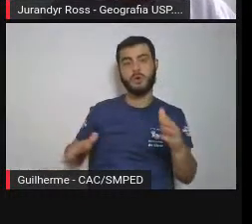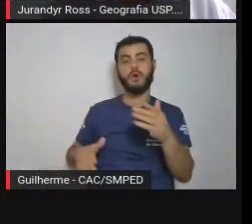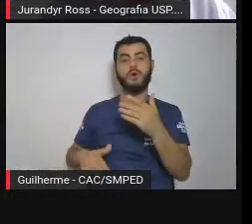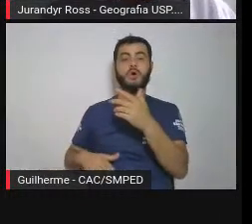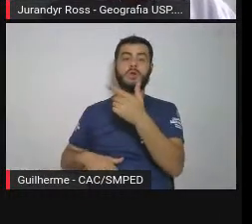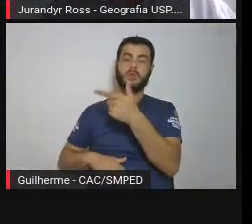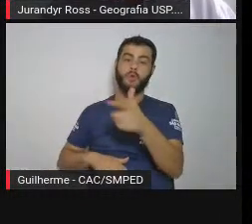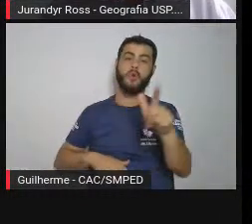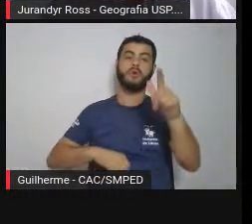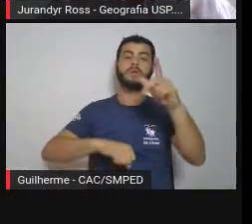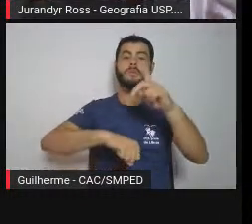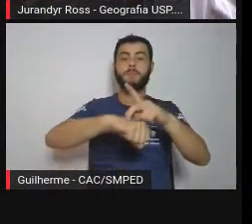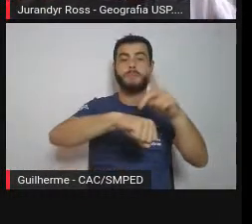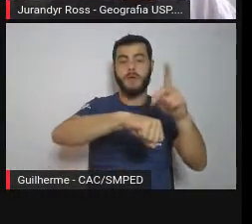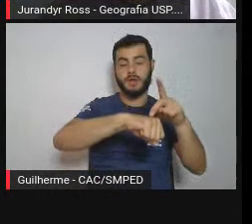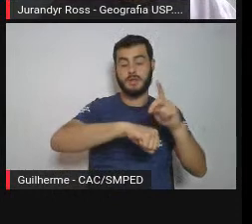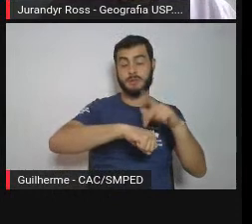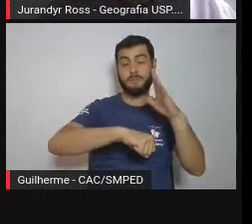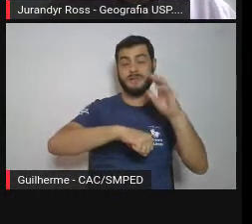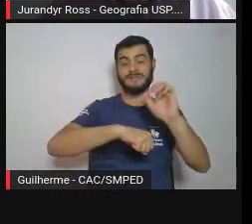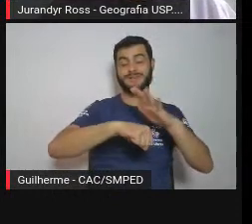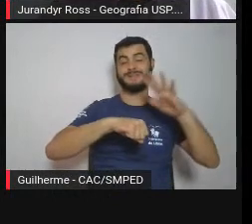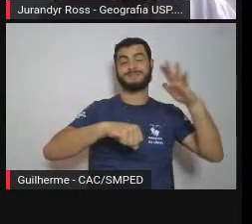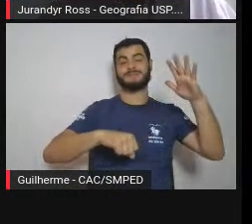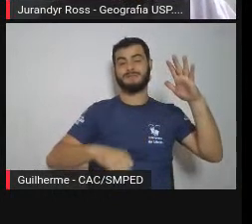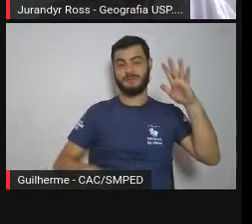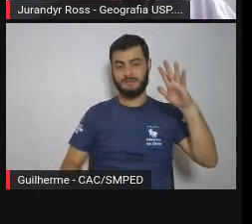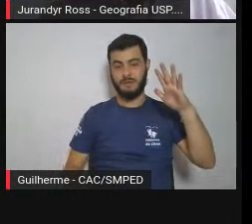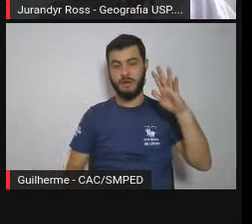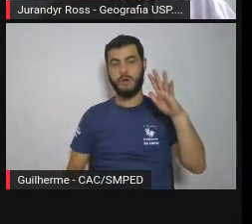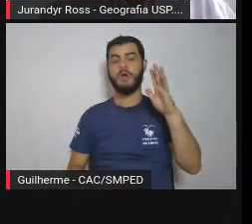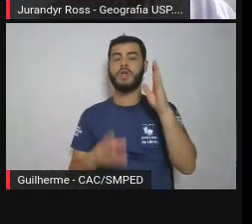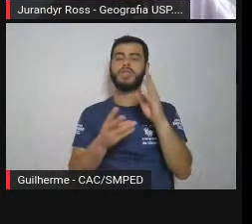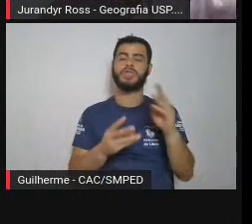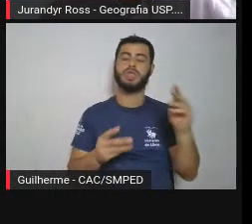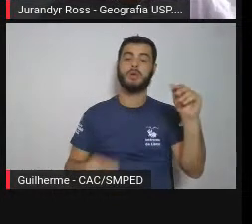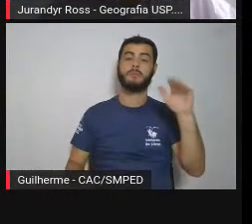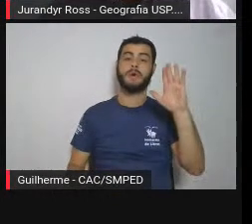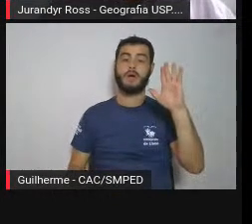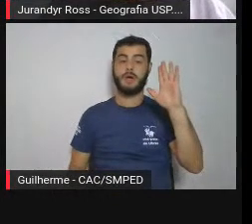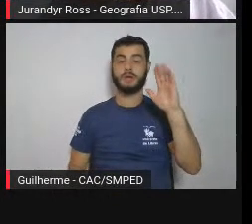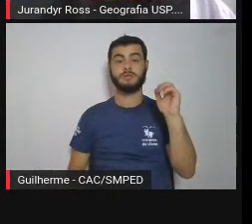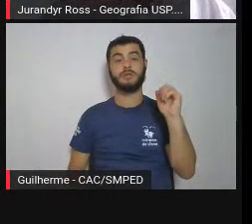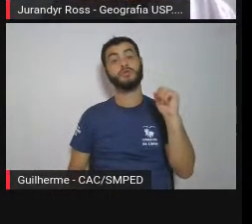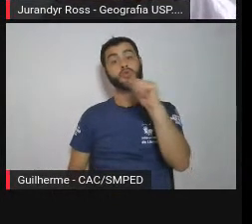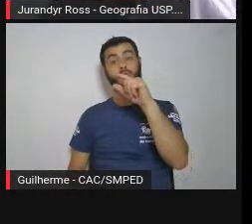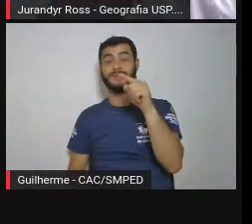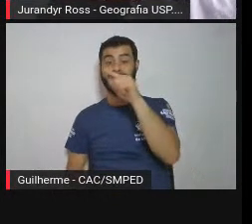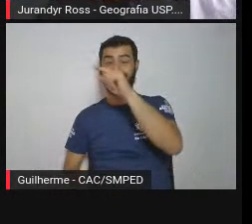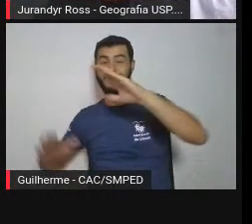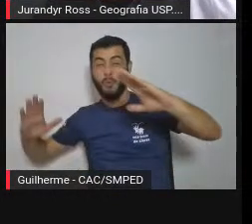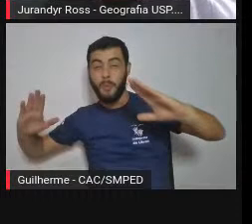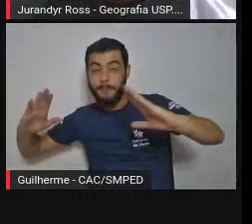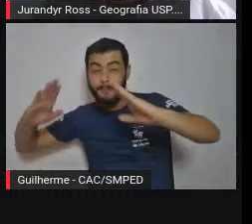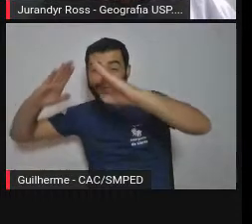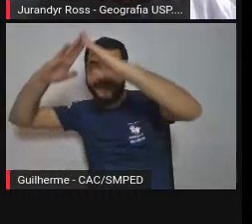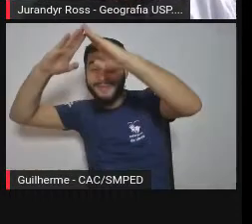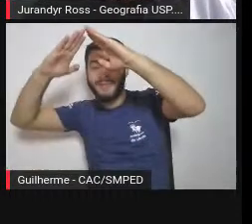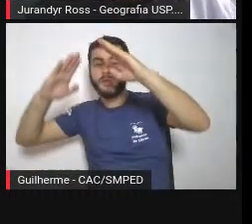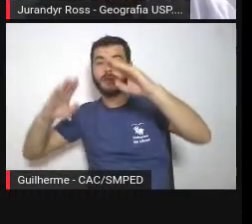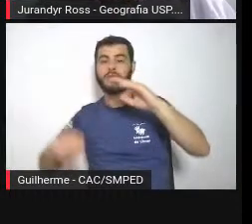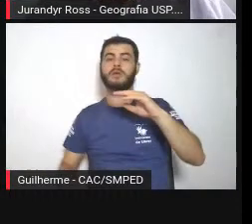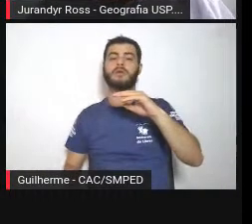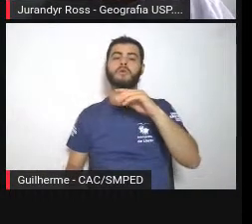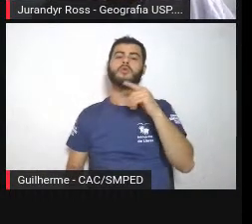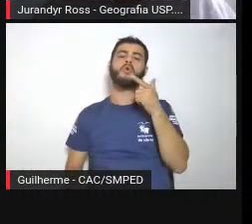cristalinas, ele é mais rebaixado, enquanto o tupico do Jaraguá, o Japi, o Oturuna, o Cristal,